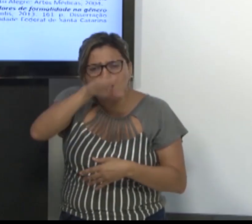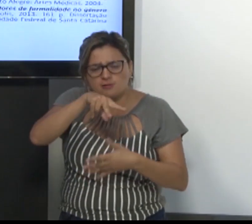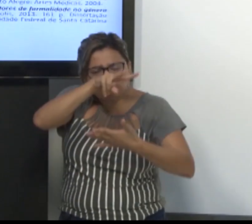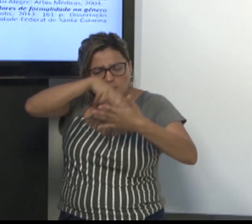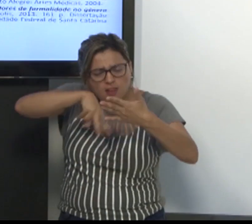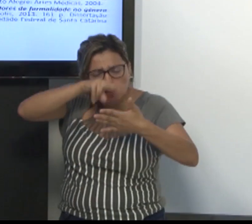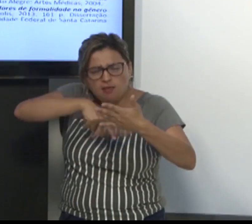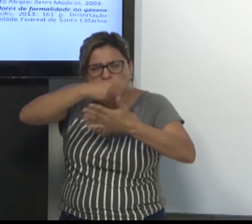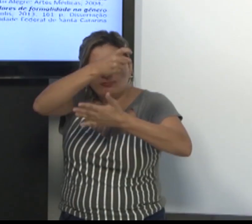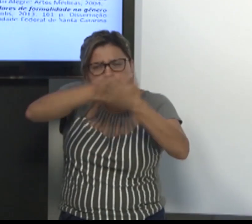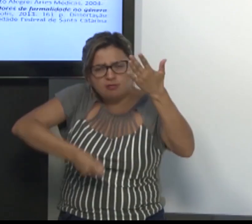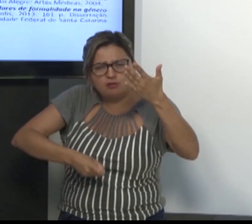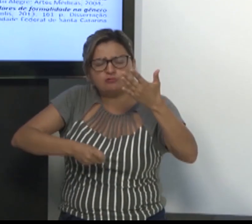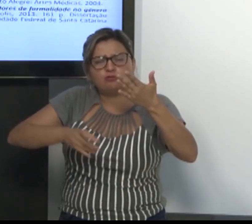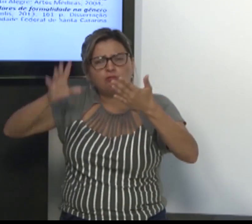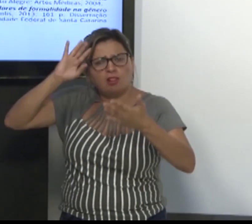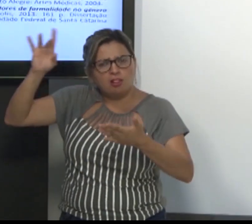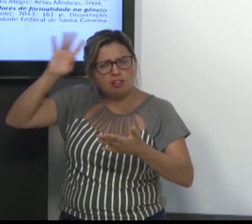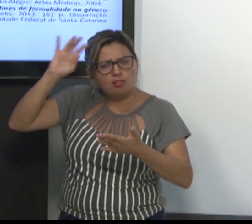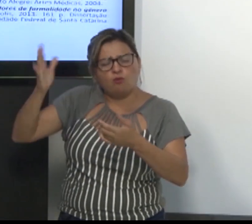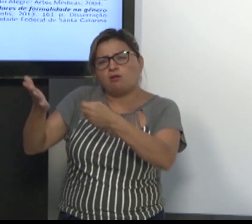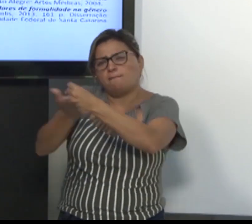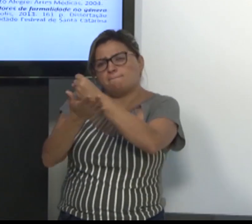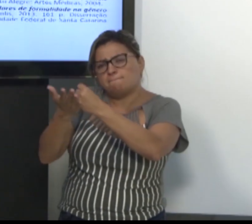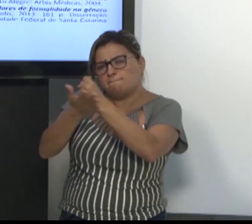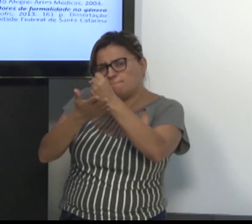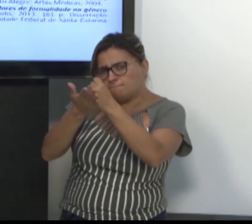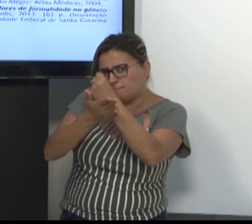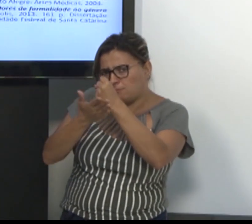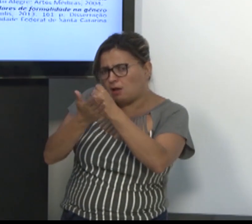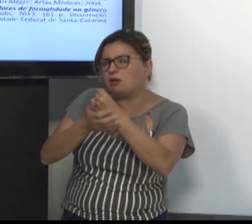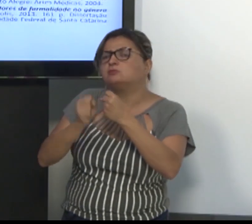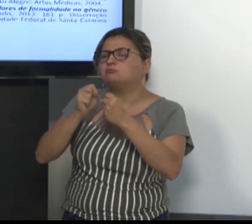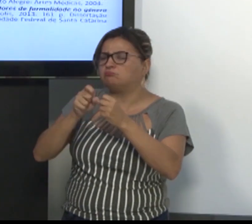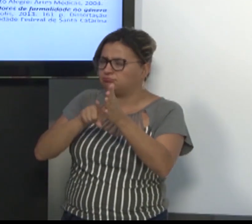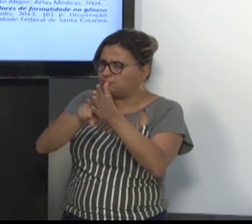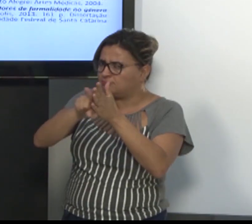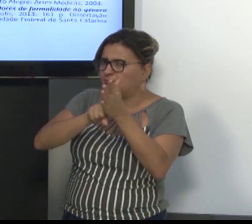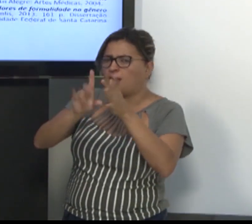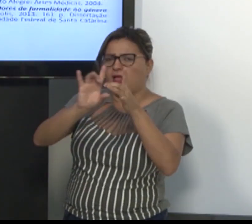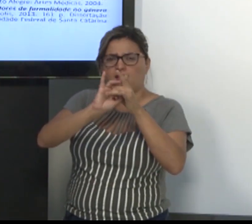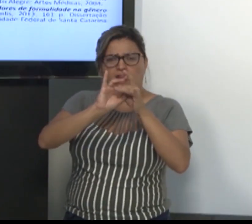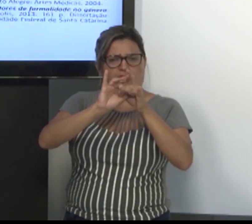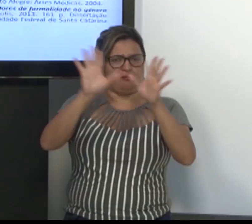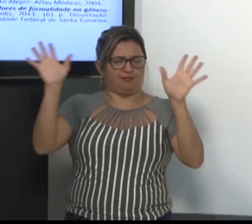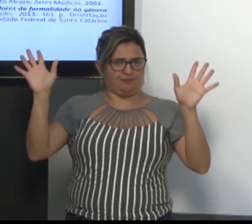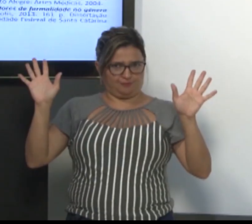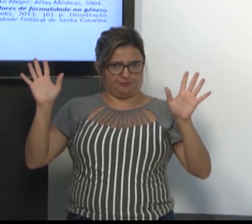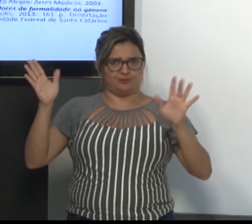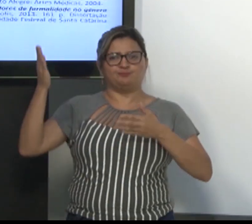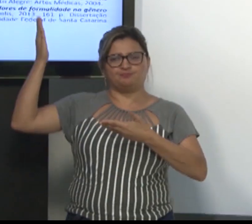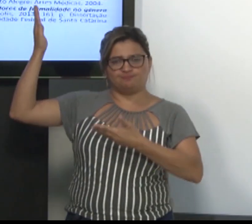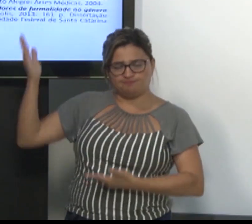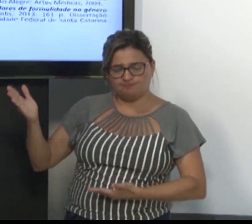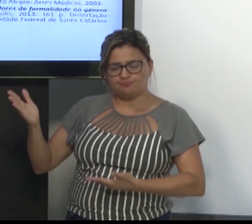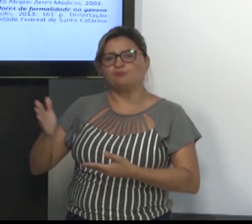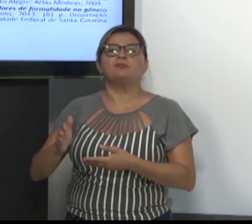essas são as referências bibliográficas, né, peço que tenham atenção, estudem mais, leiam a